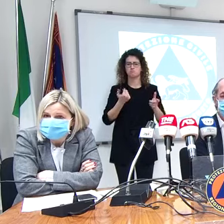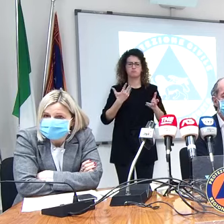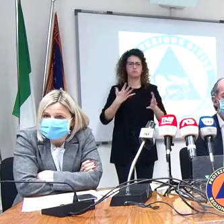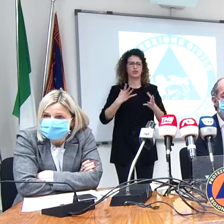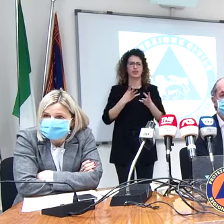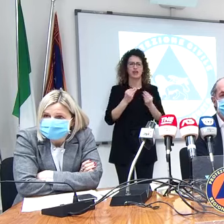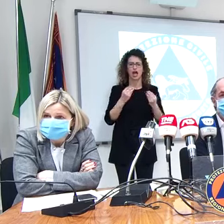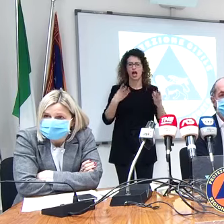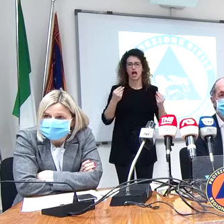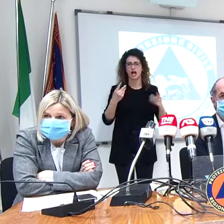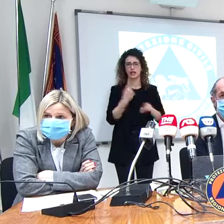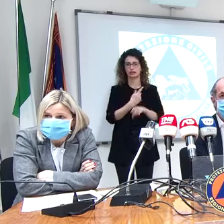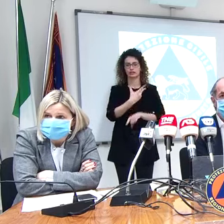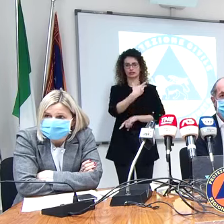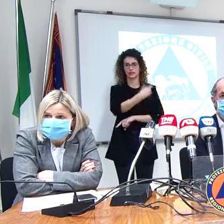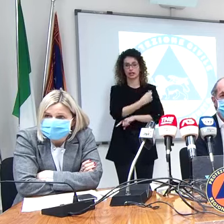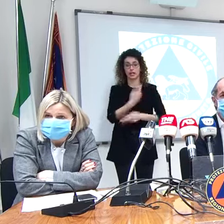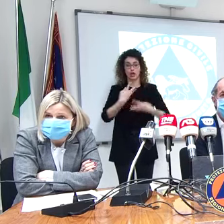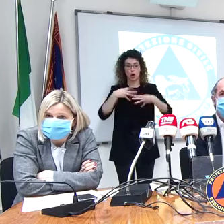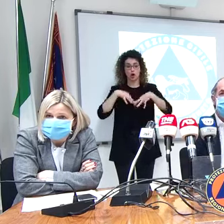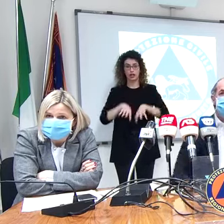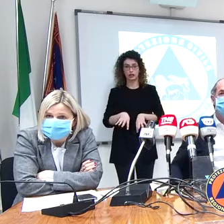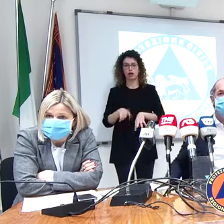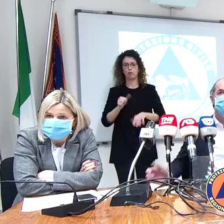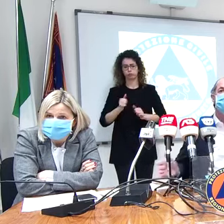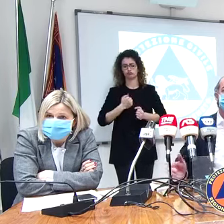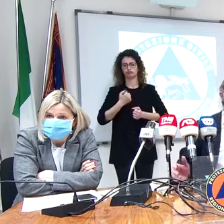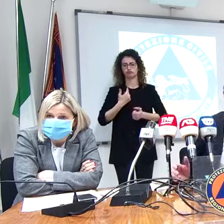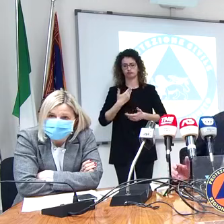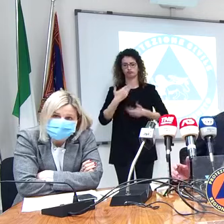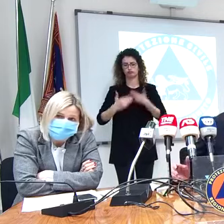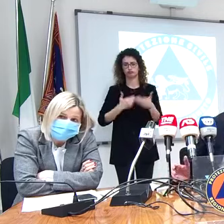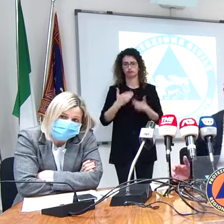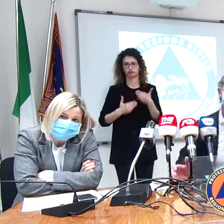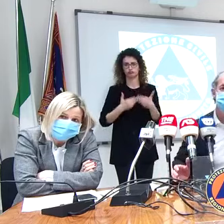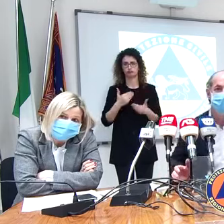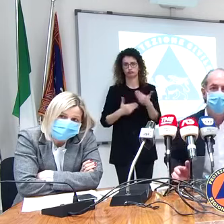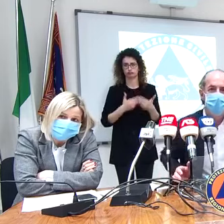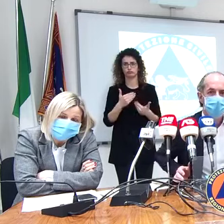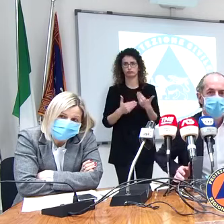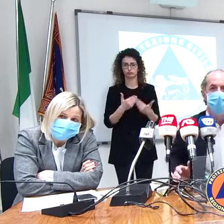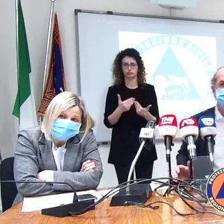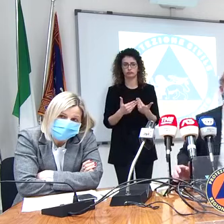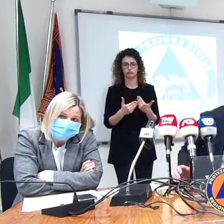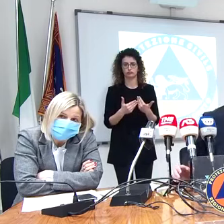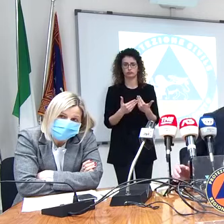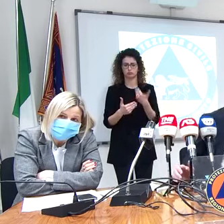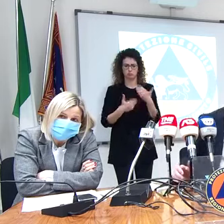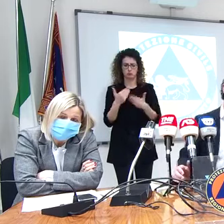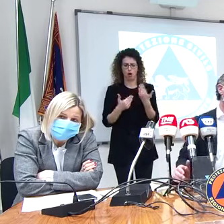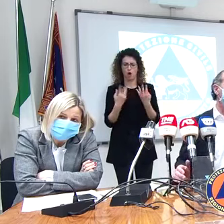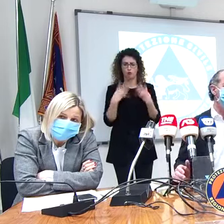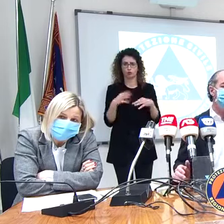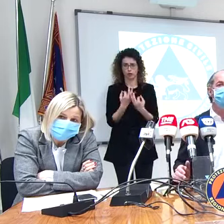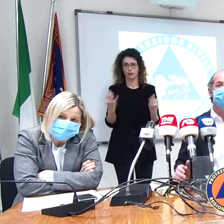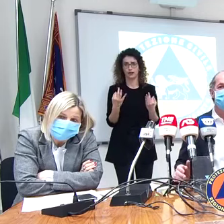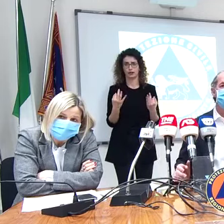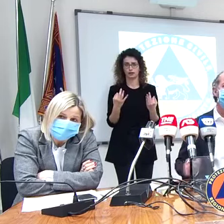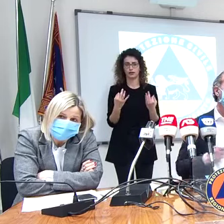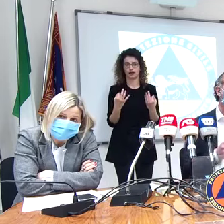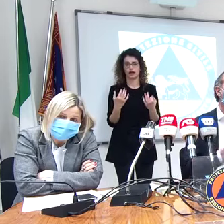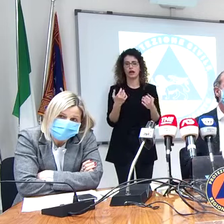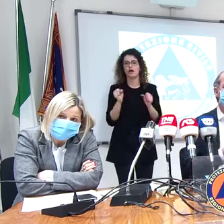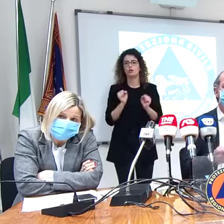l'organizzazione ci permette di andare avanti a strascico in maniera assolutamente efficiente, per carità può